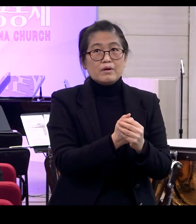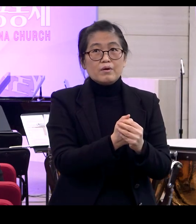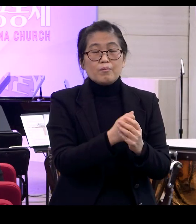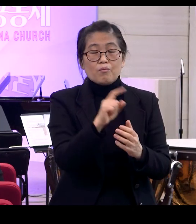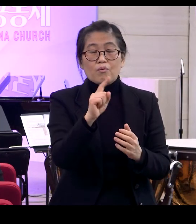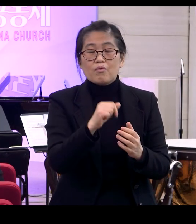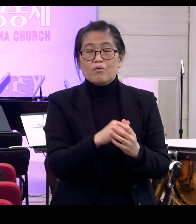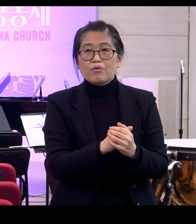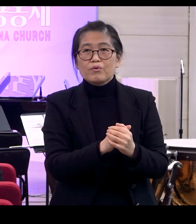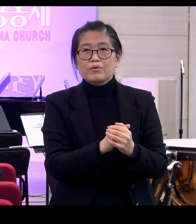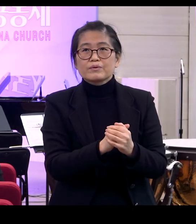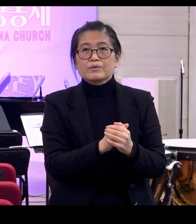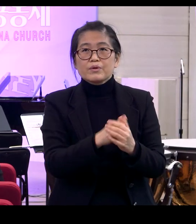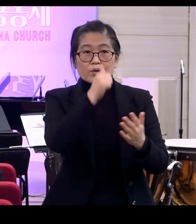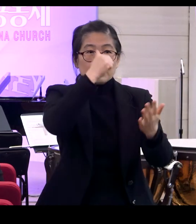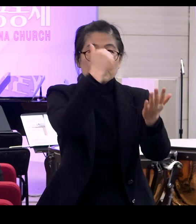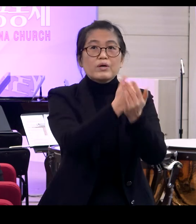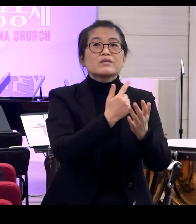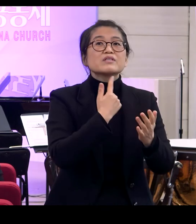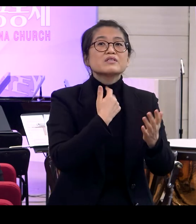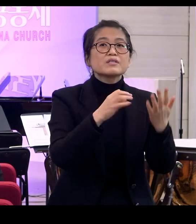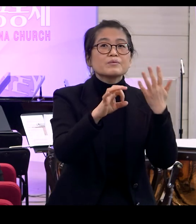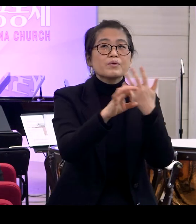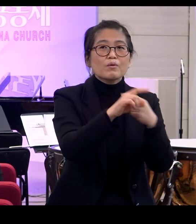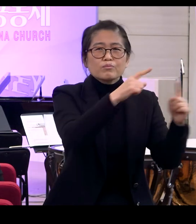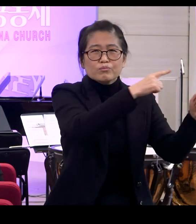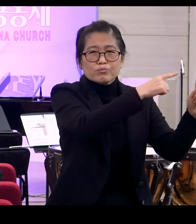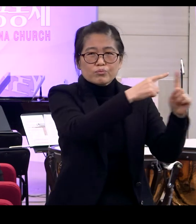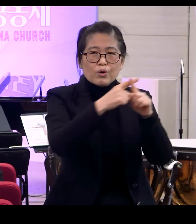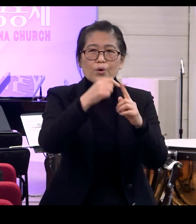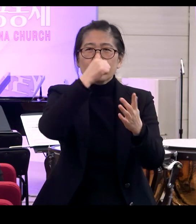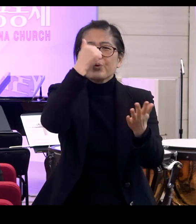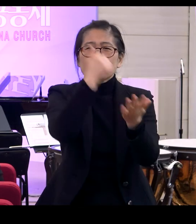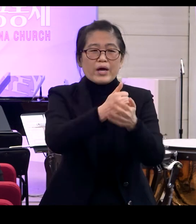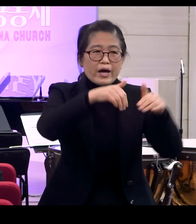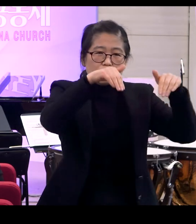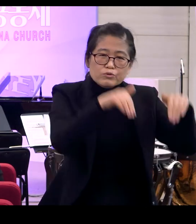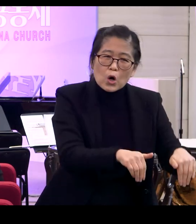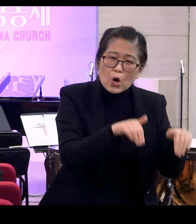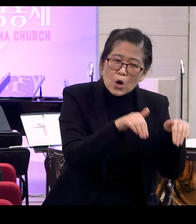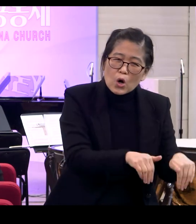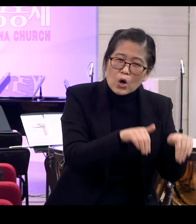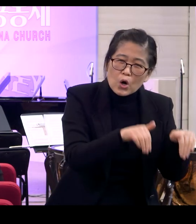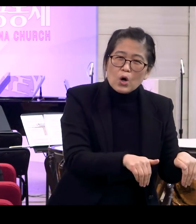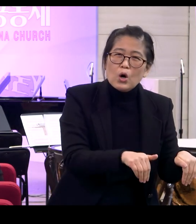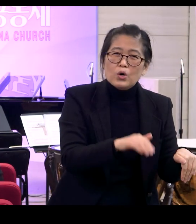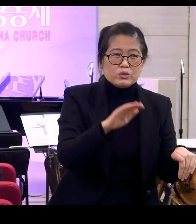뭐냐 바로 죄를 지으면 무조건 죄의 종이 되는 것입니다